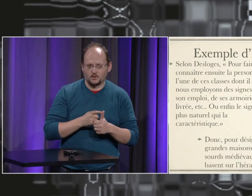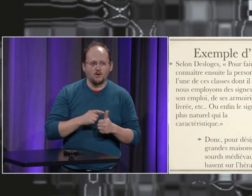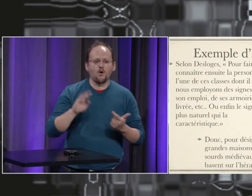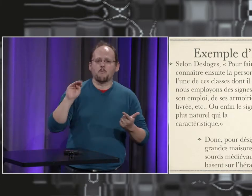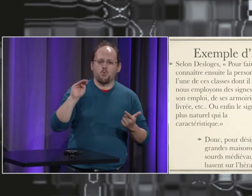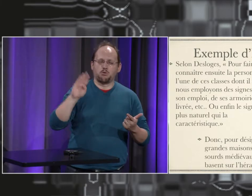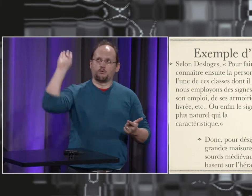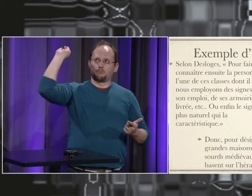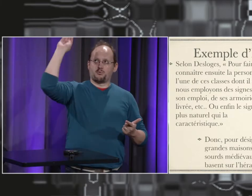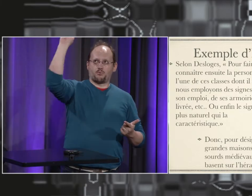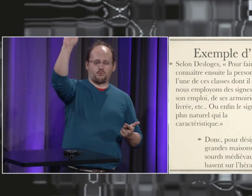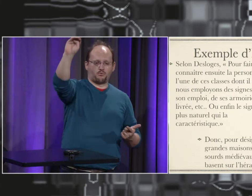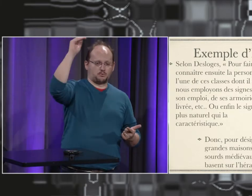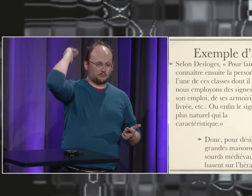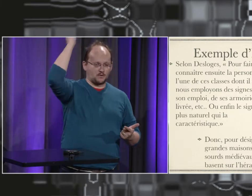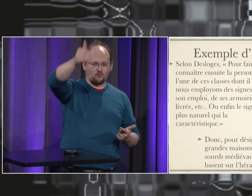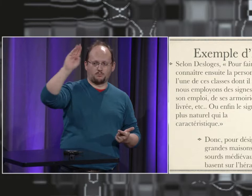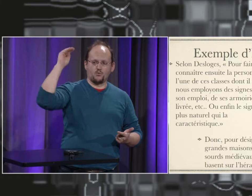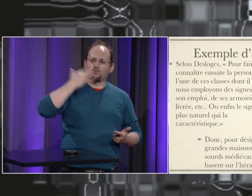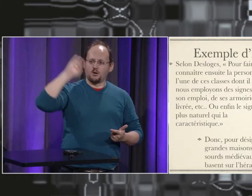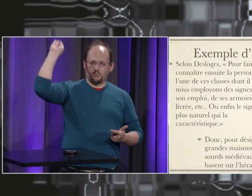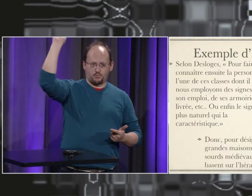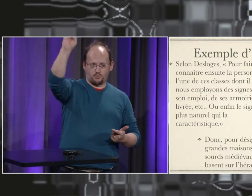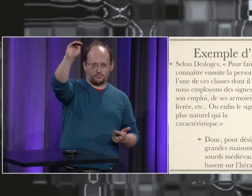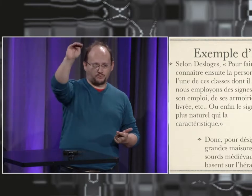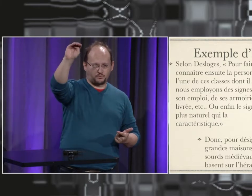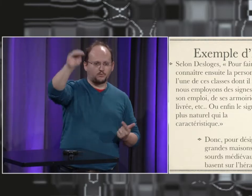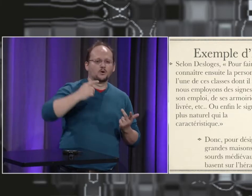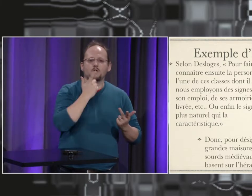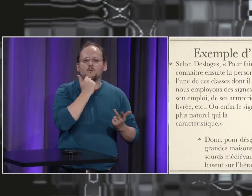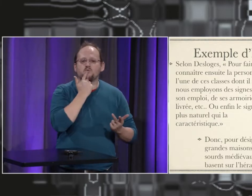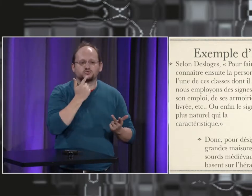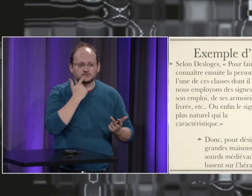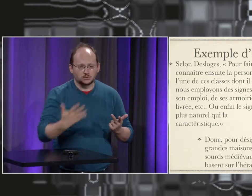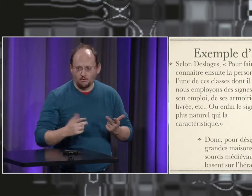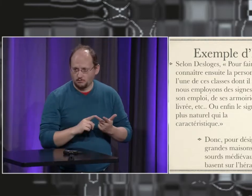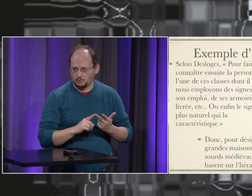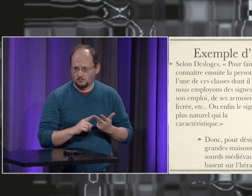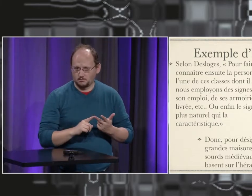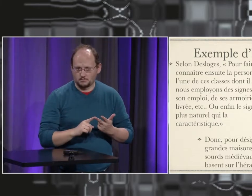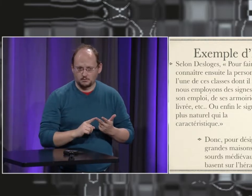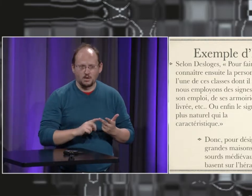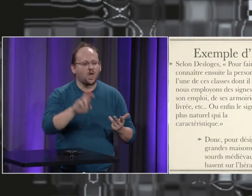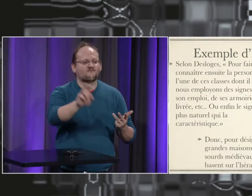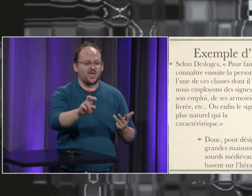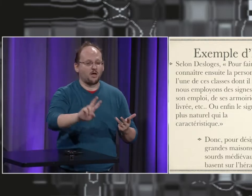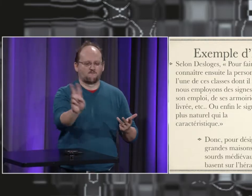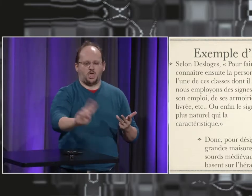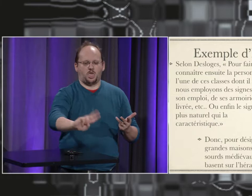ça peut expliquer le signe du jaune le bleu c'est la coloration du ciel le rouge c'est la couleur